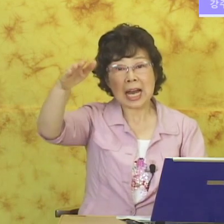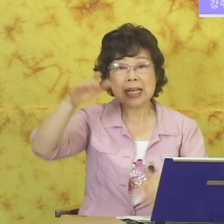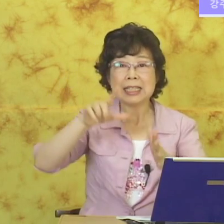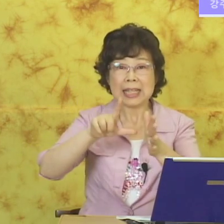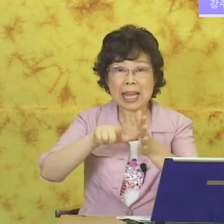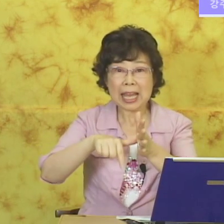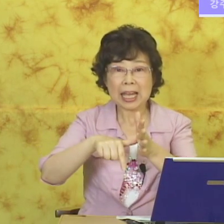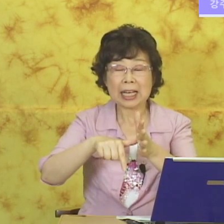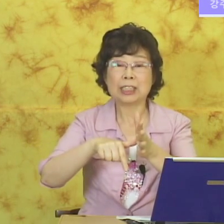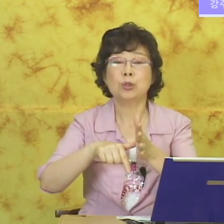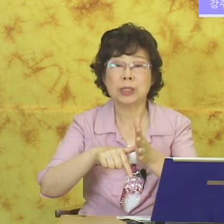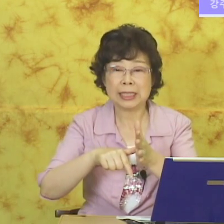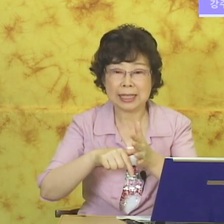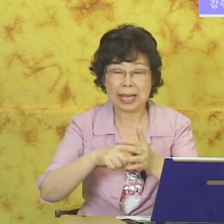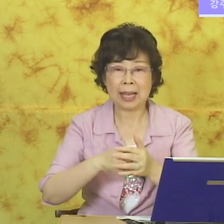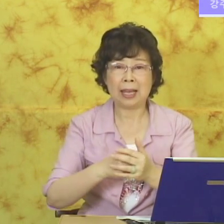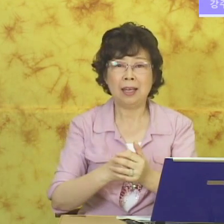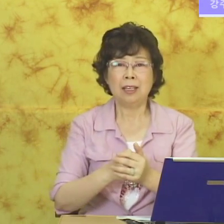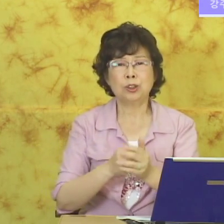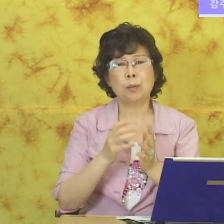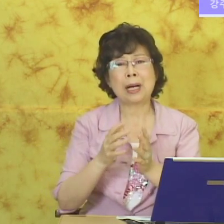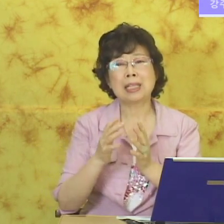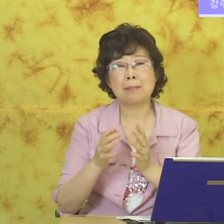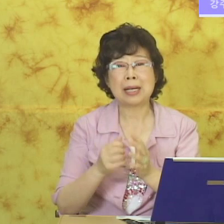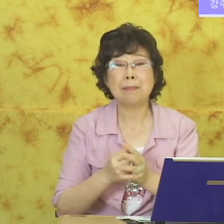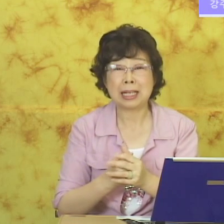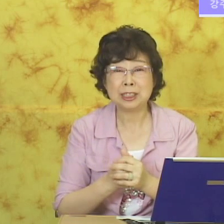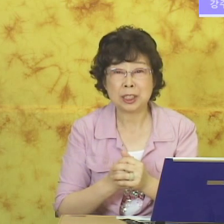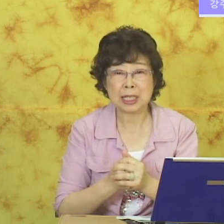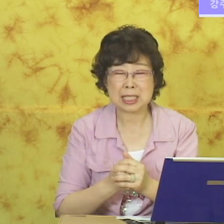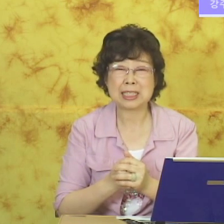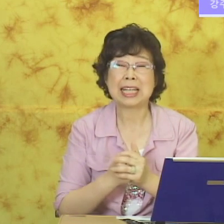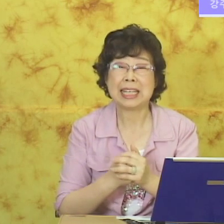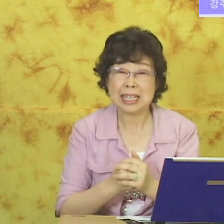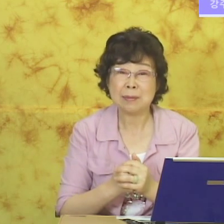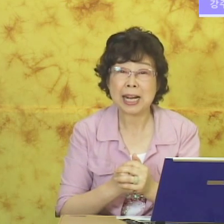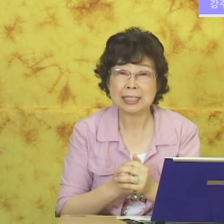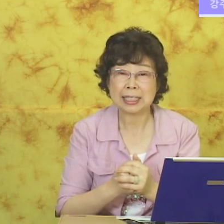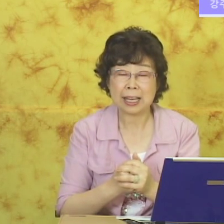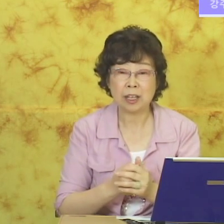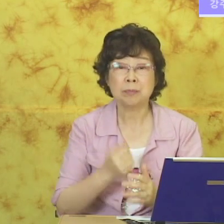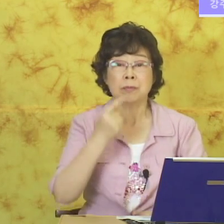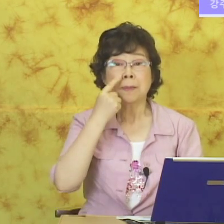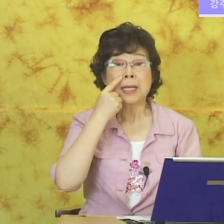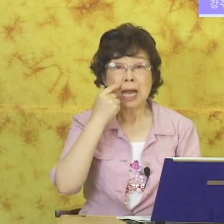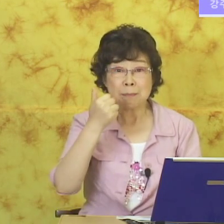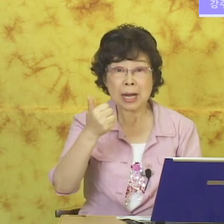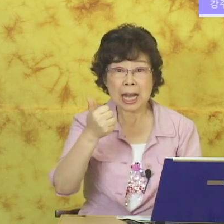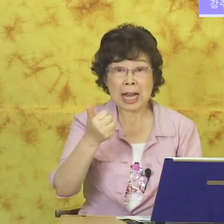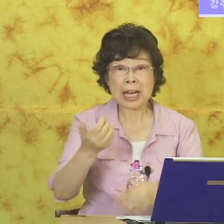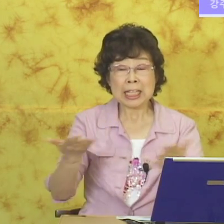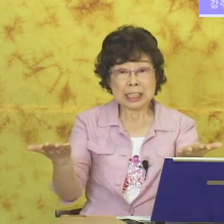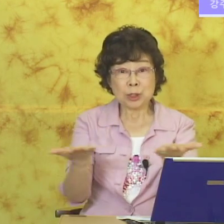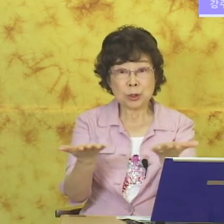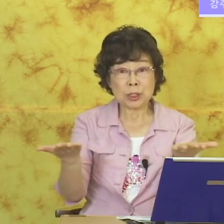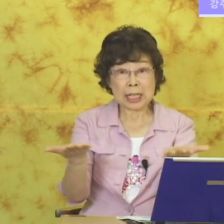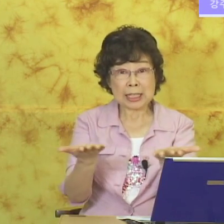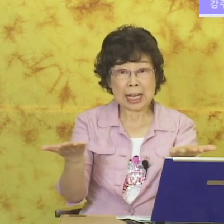갈 때가 출근인데 좀 박자가 많이 빠르죠. 그래서 그냥 일만 하는 거예요. 아빠가 출근하다